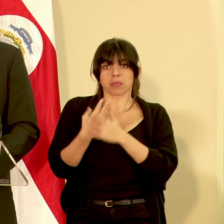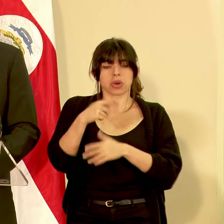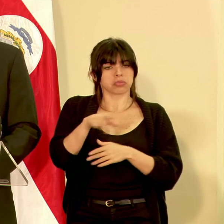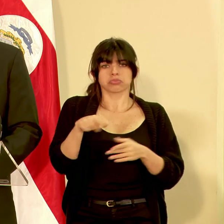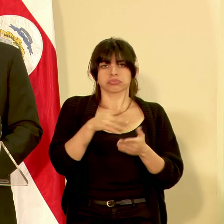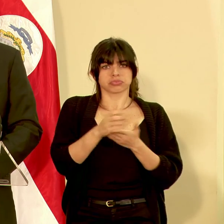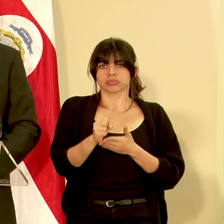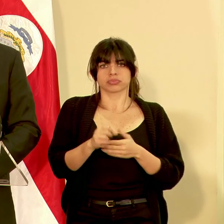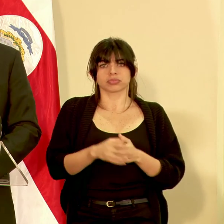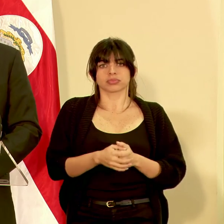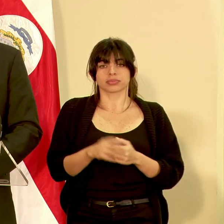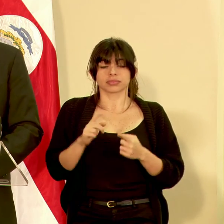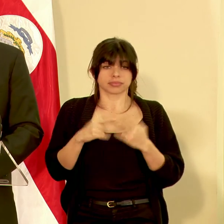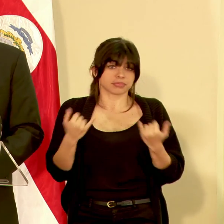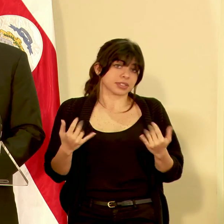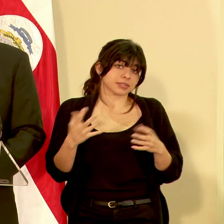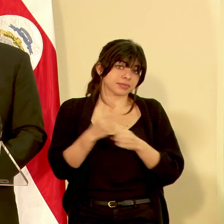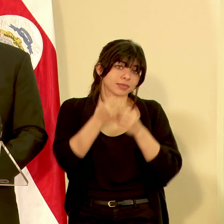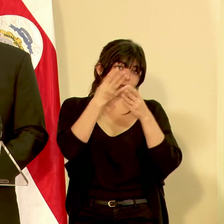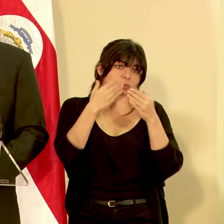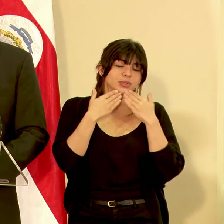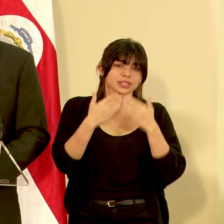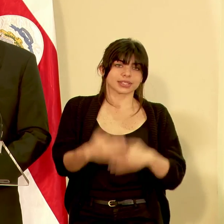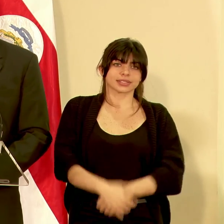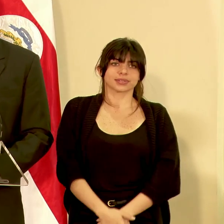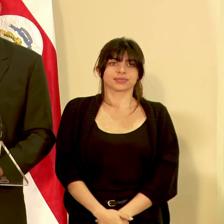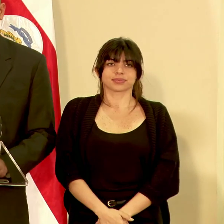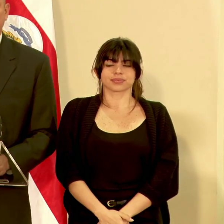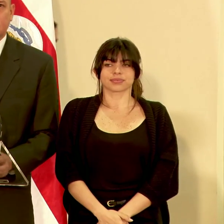volcán hasta aquí llega mi informe muchas gracias